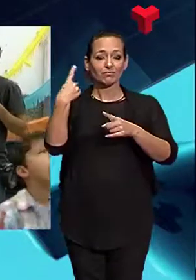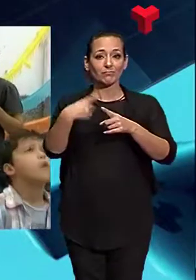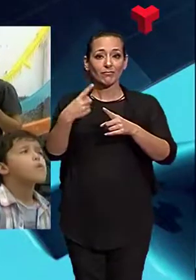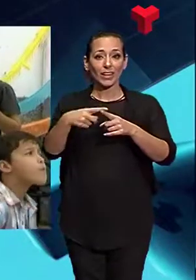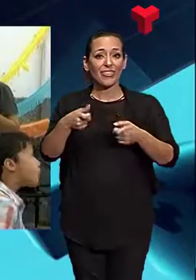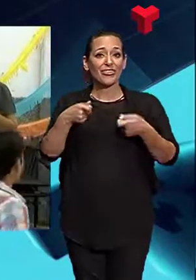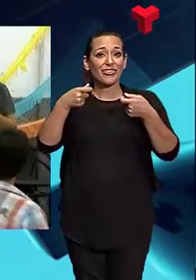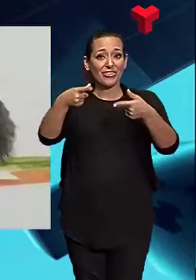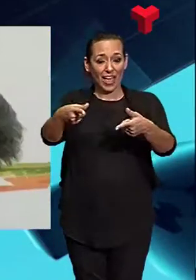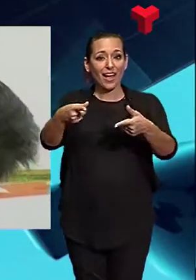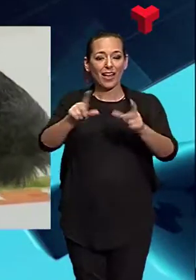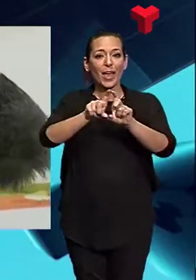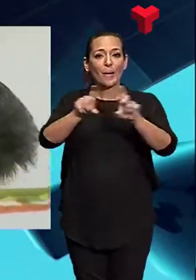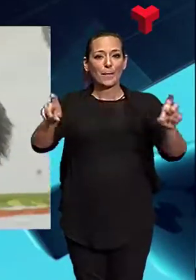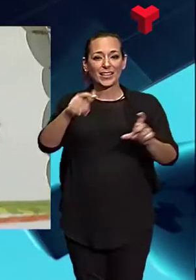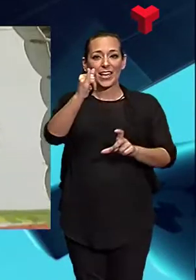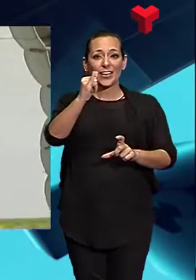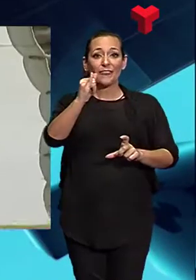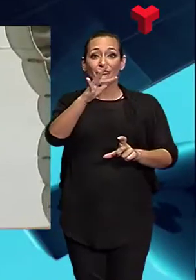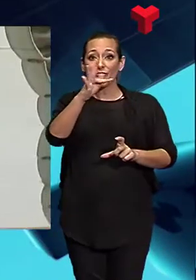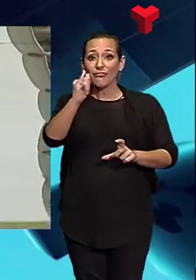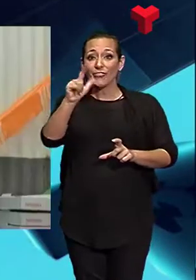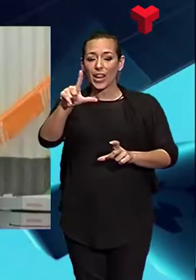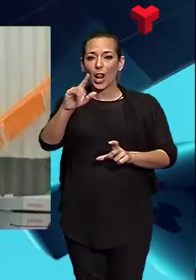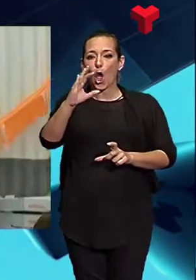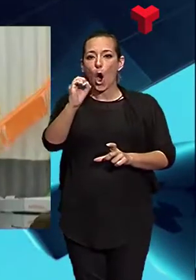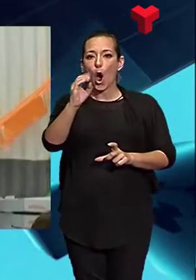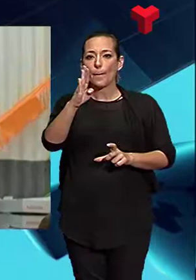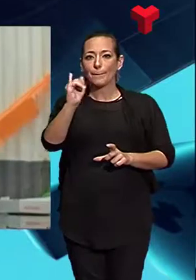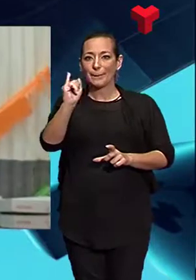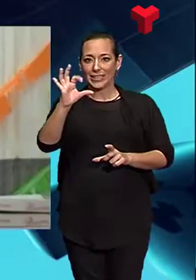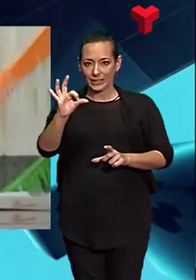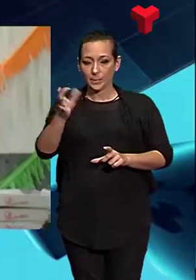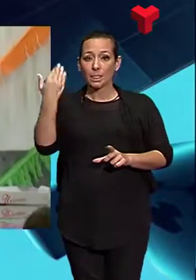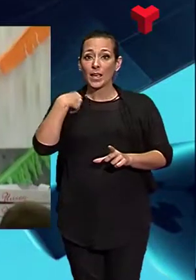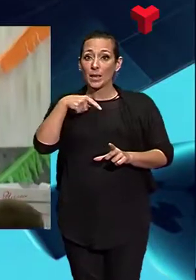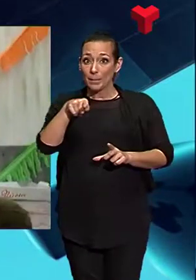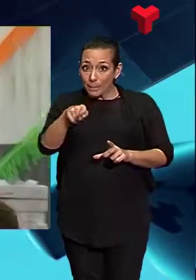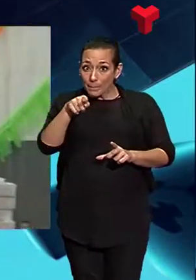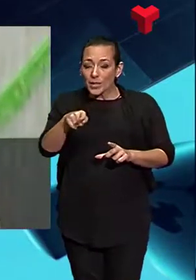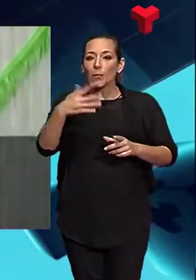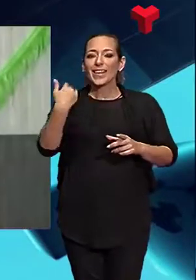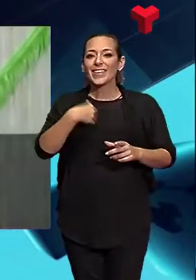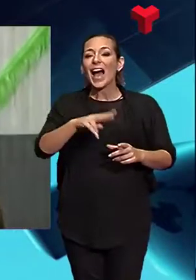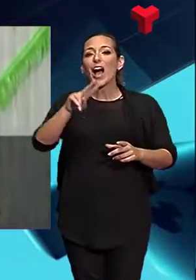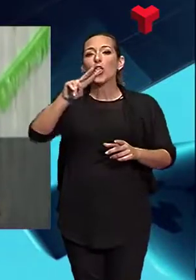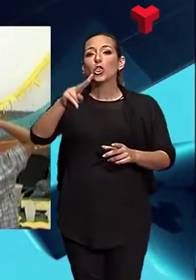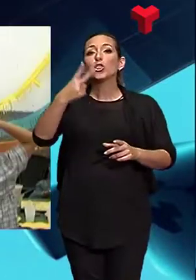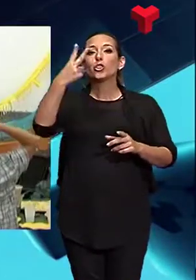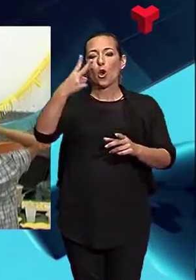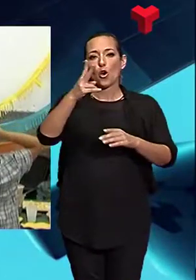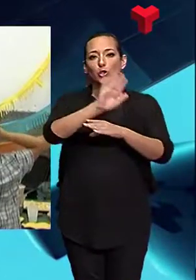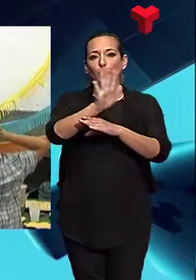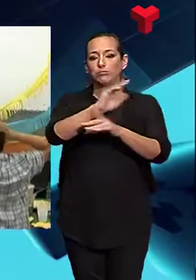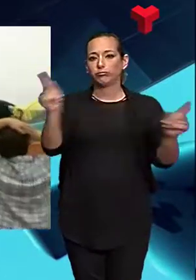Film Office. Funes s'ha format a l'ESCAC, ha dirigit dos curs, Sara a la Fuga i la Inútil,